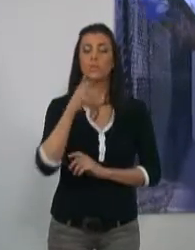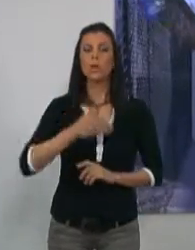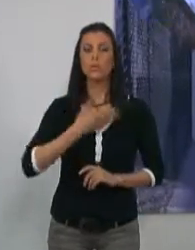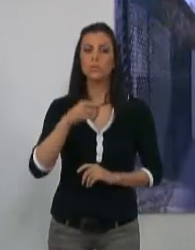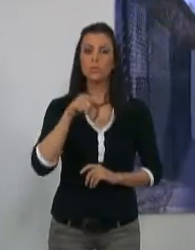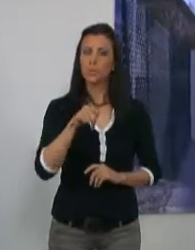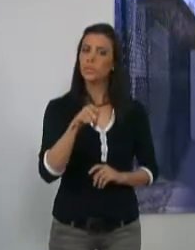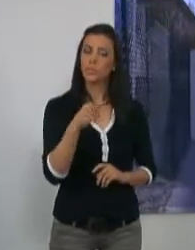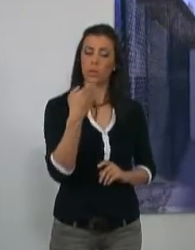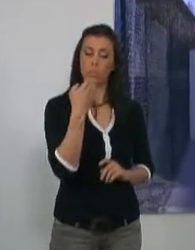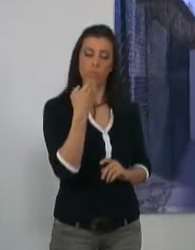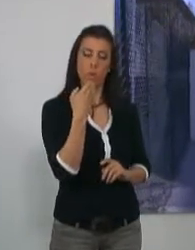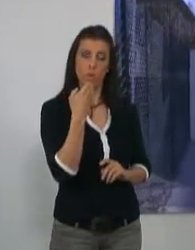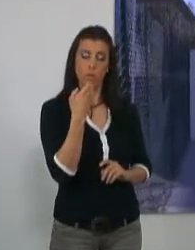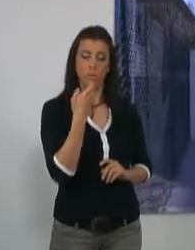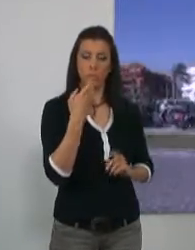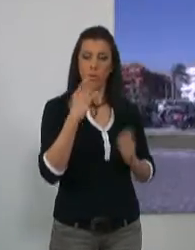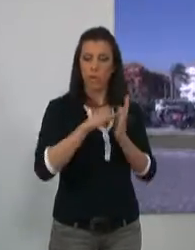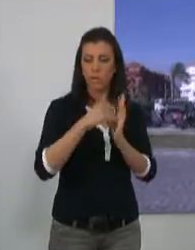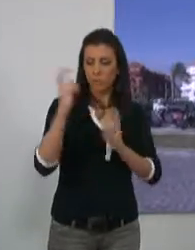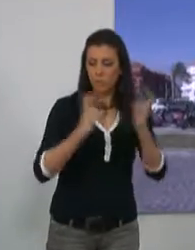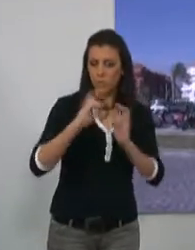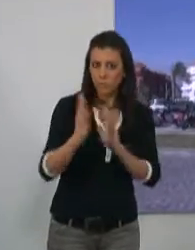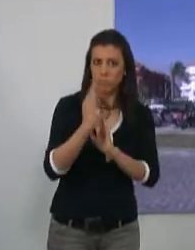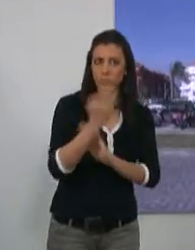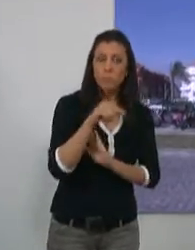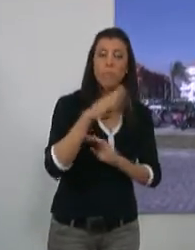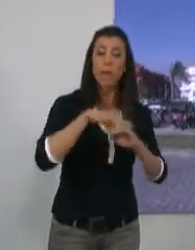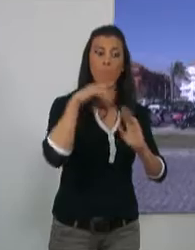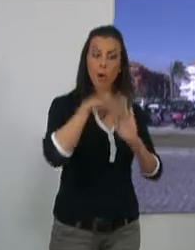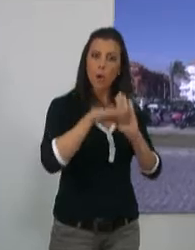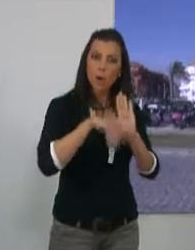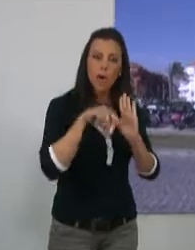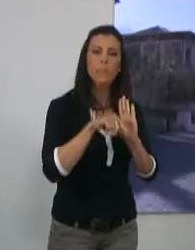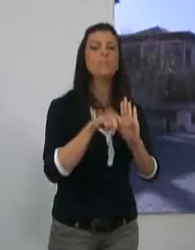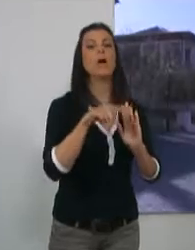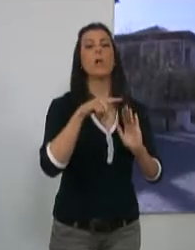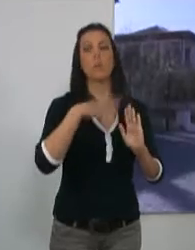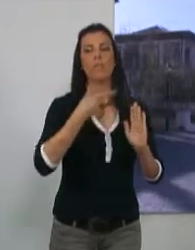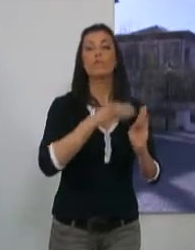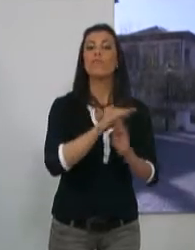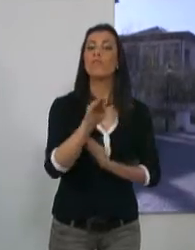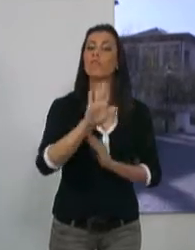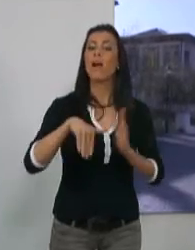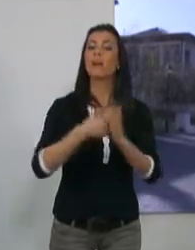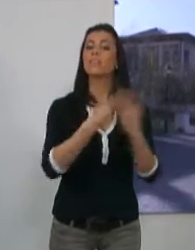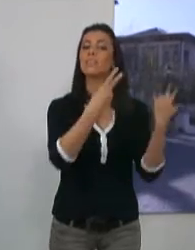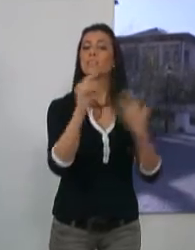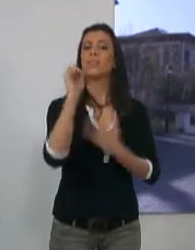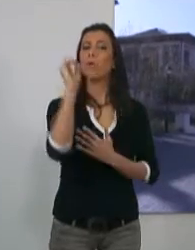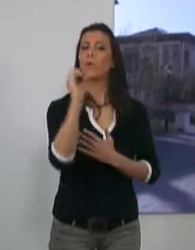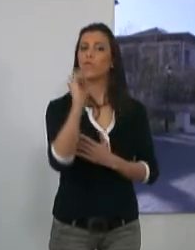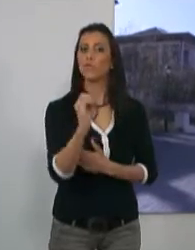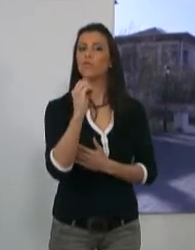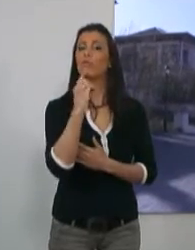Así, los ayuntamientos que presenten proyectos a este programa de inversiones podrán contar con una subvención de hasta el